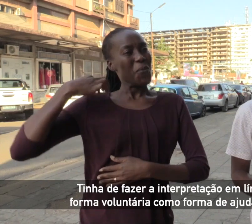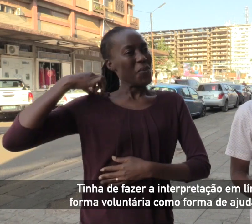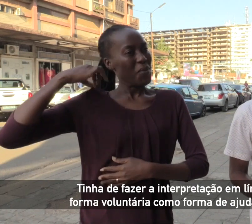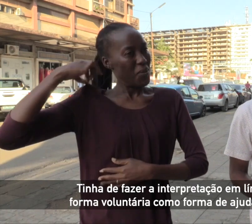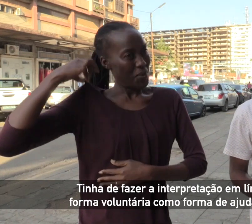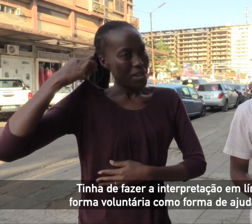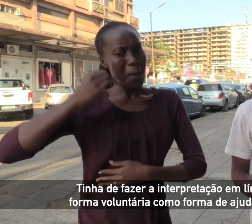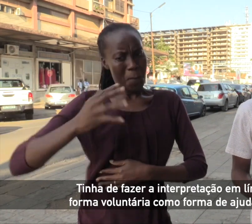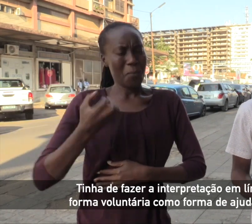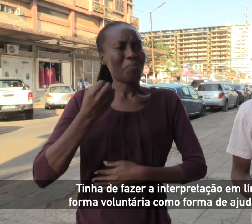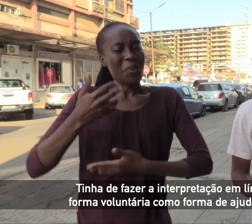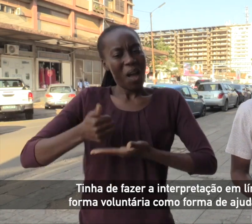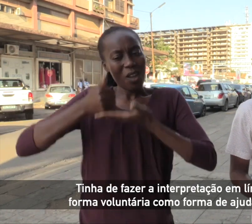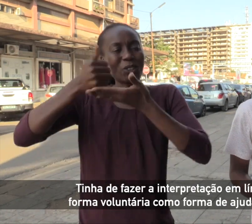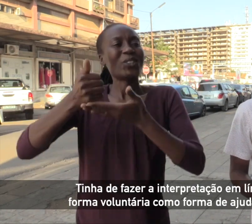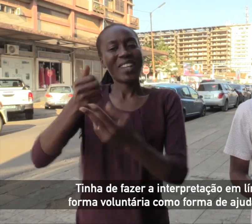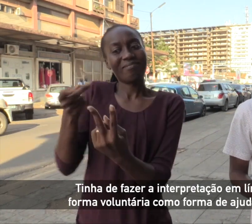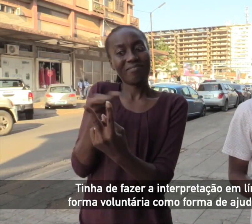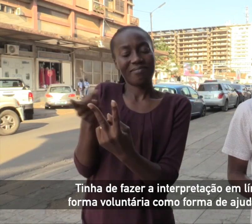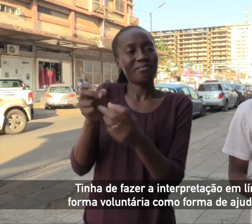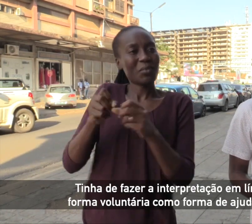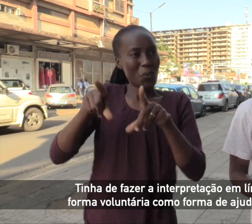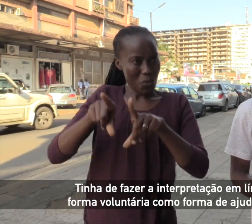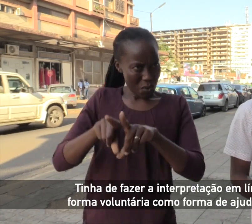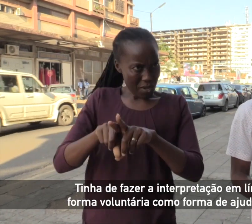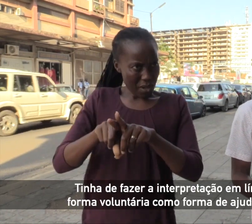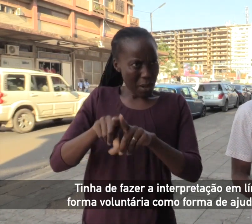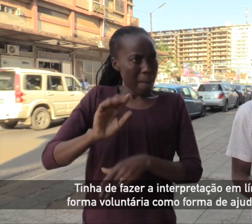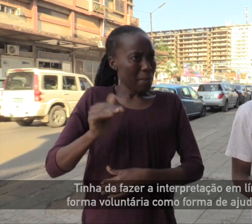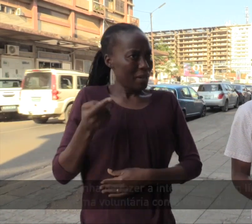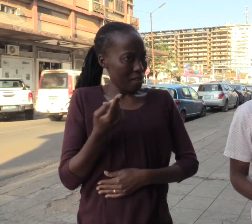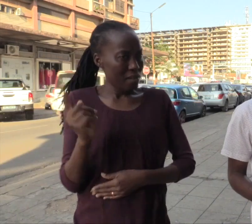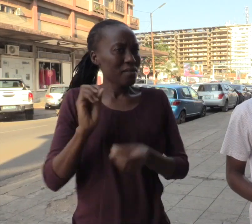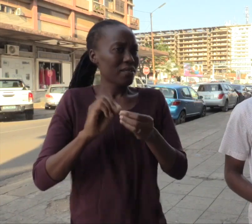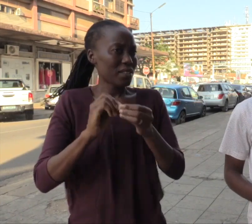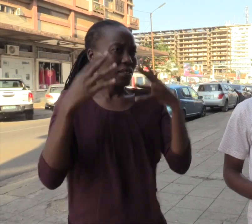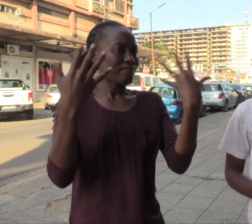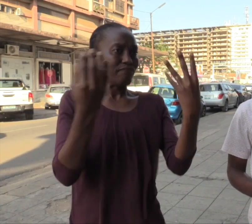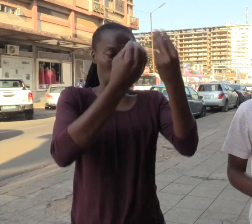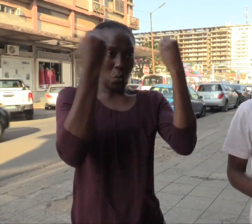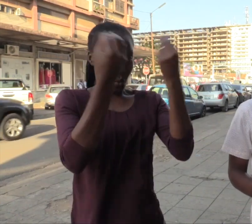ajudar as duas colegas com ciência auditiva para poder fazer o curso. Porque, no princípio...